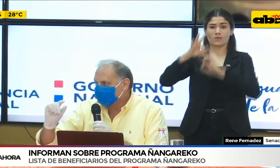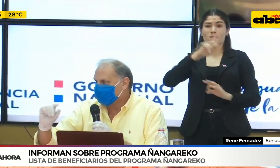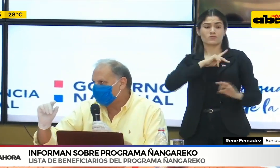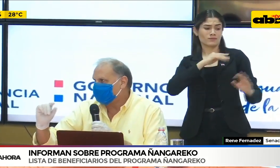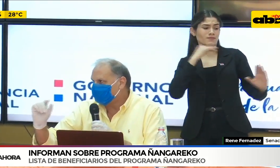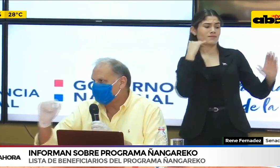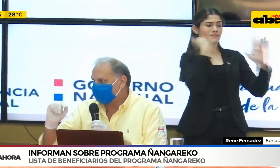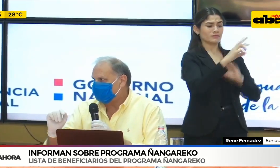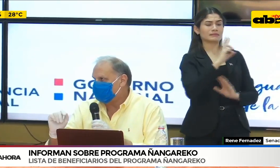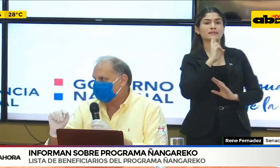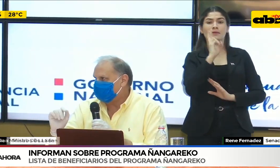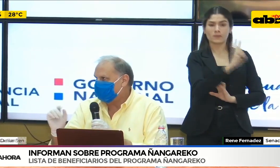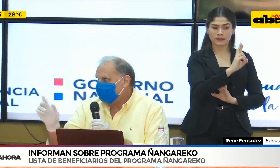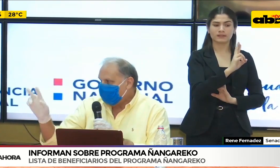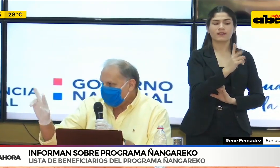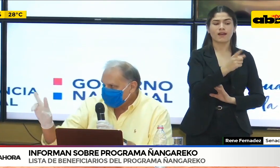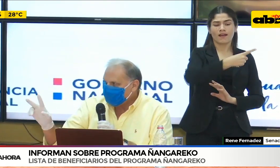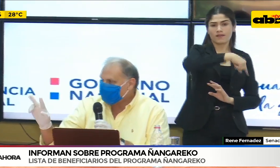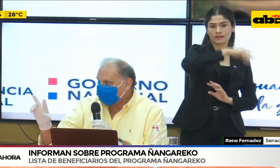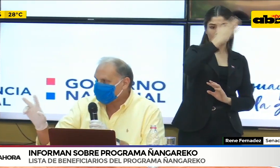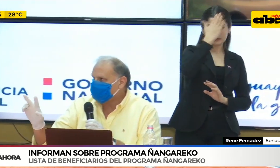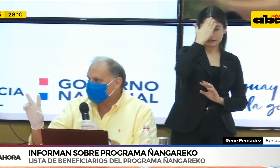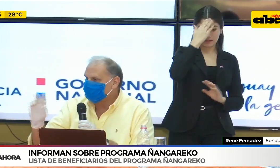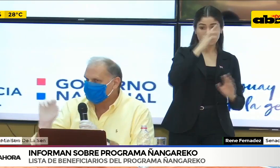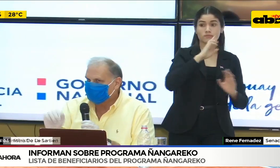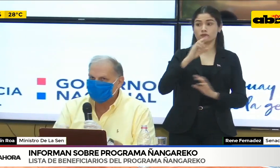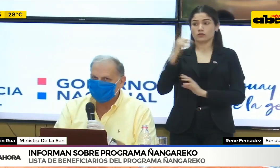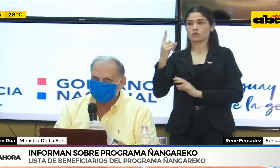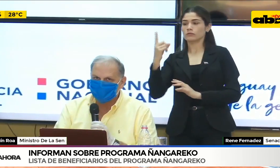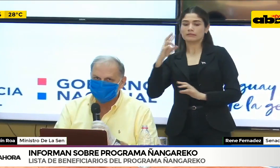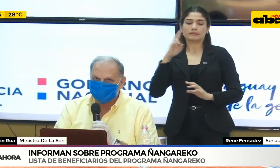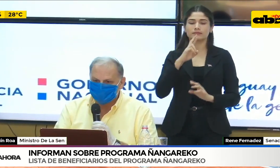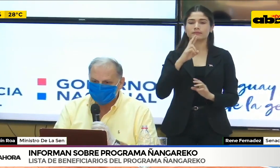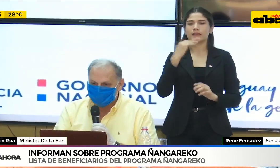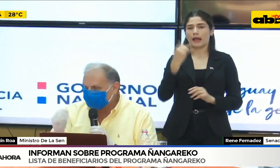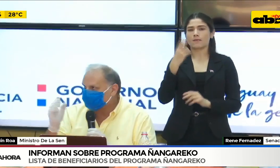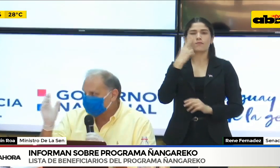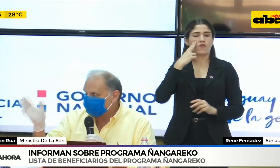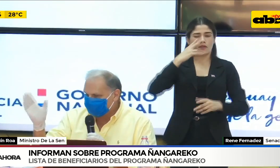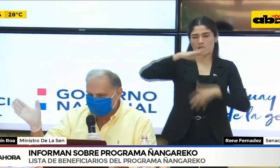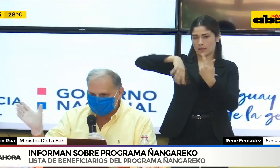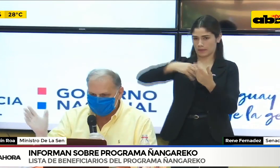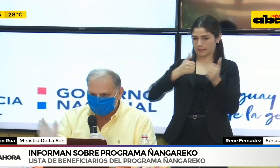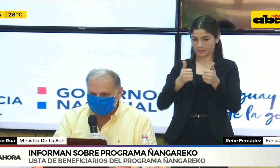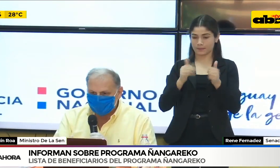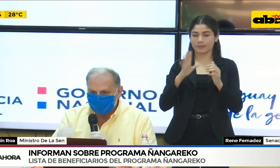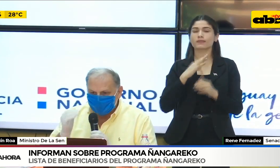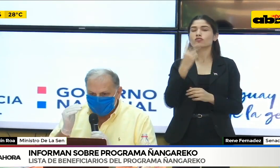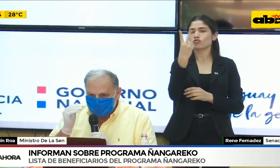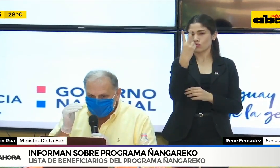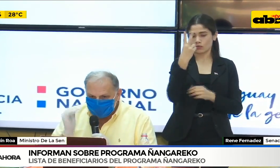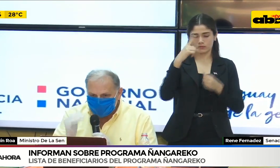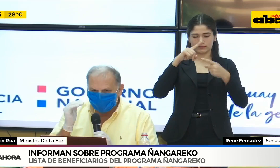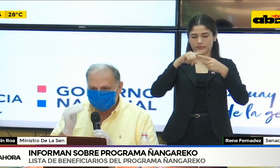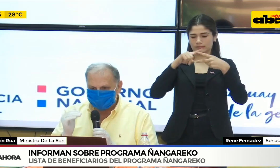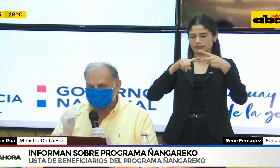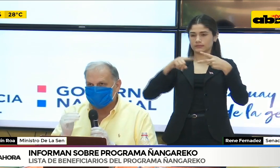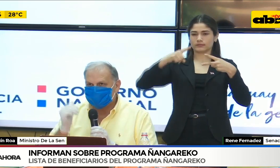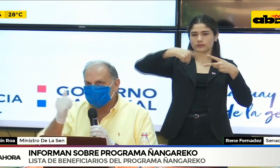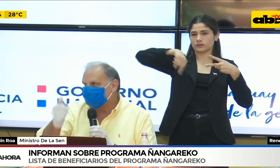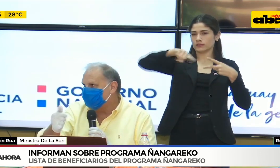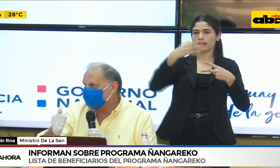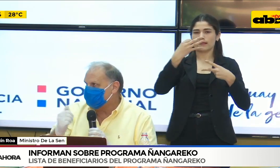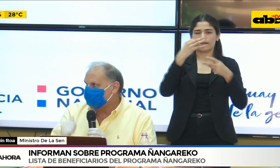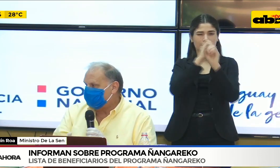proceso de apertura de billetera. Hay dos clases de consultas en este concepto. Uno es,